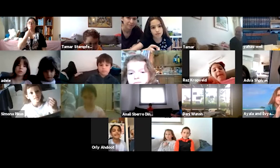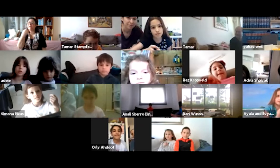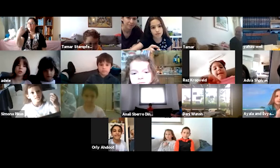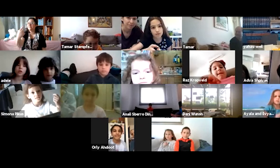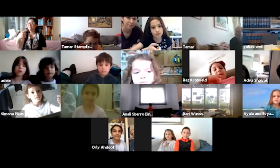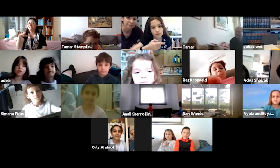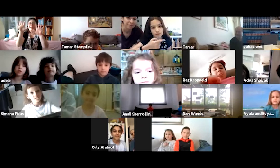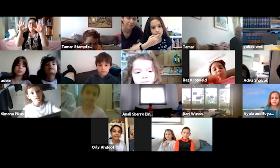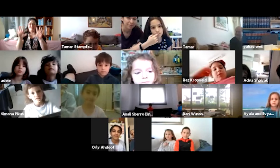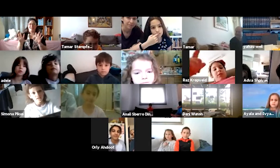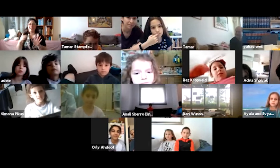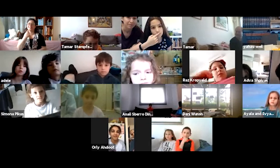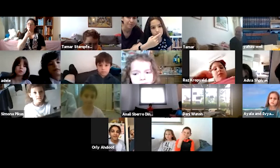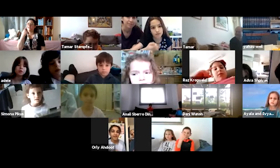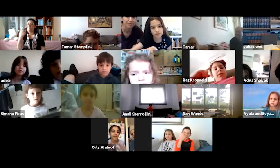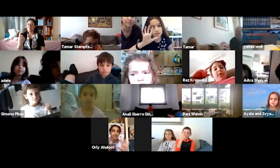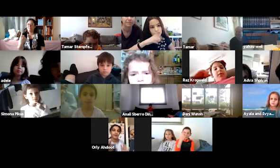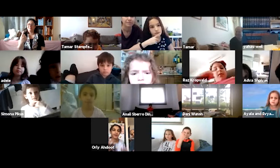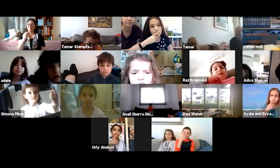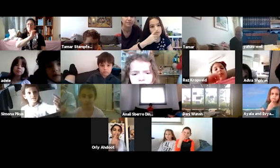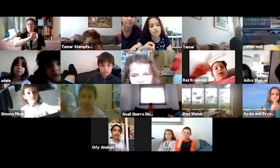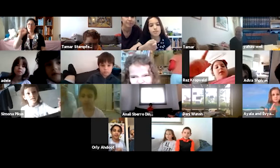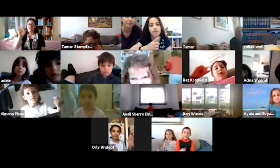דיבריה. עשרה, דיבריה. מצוין.